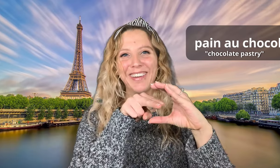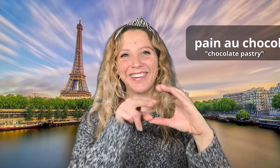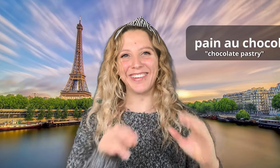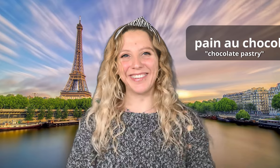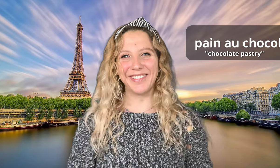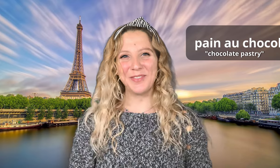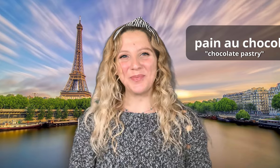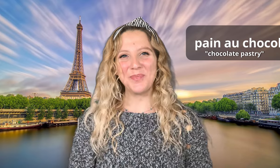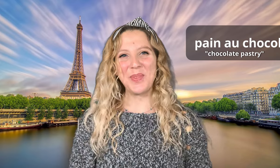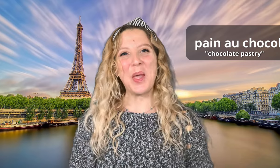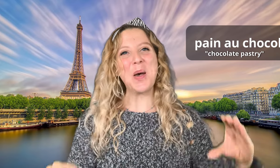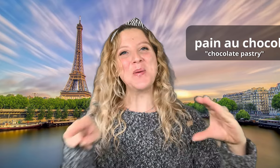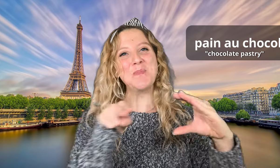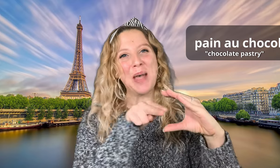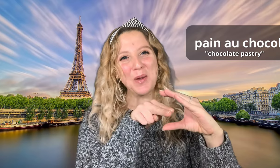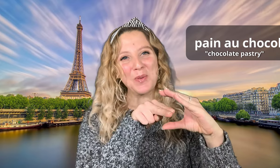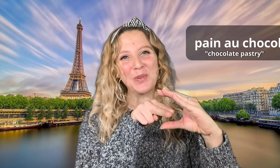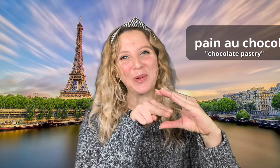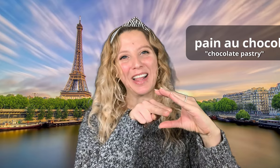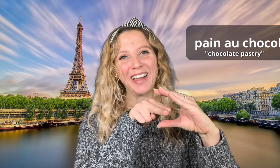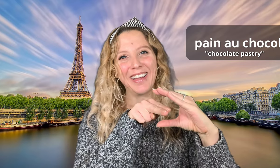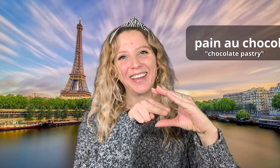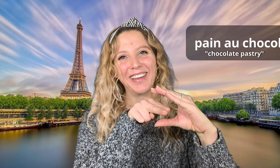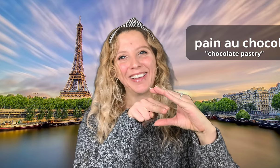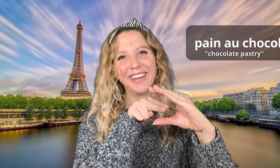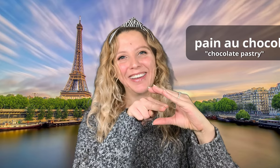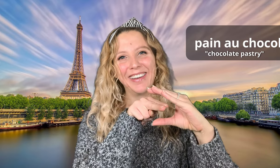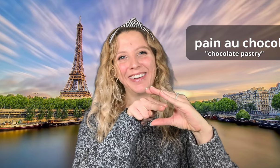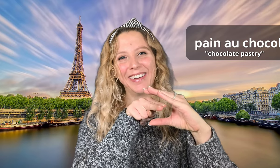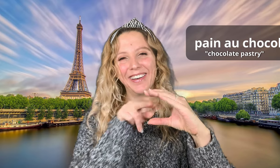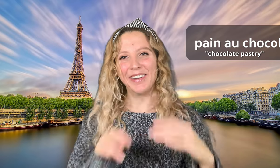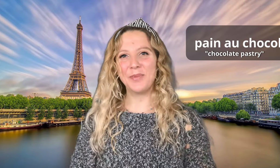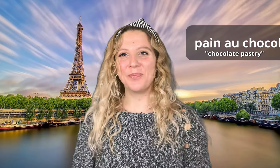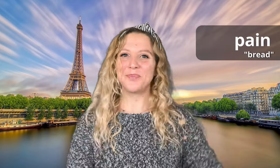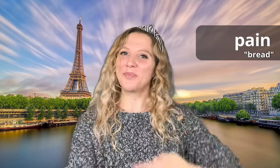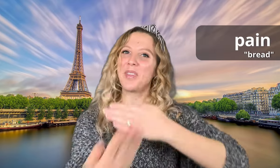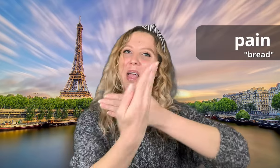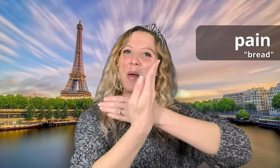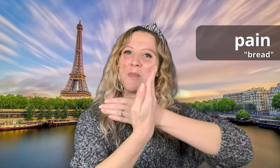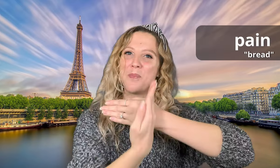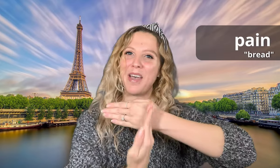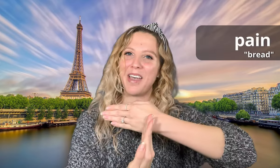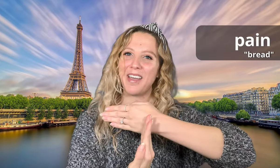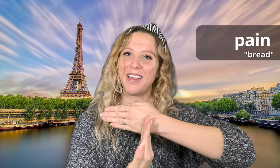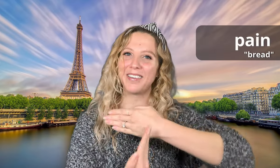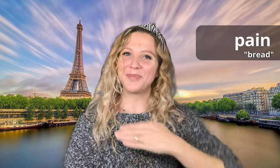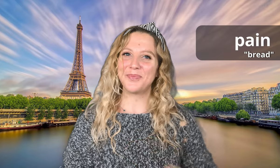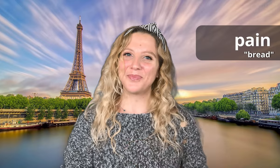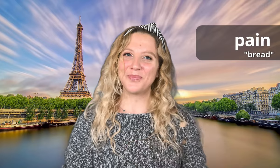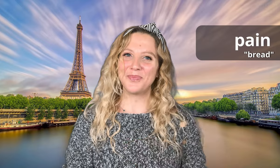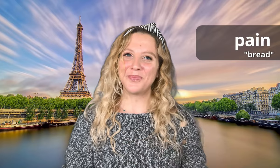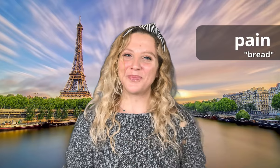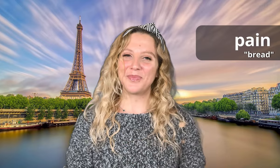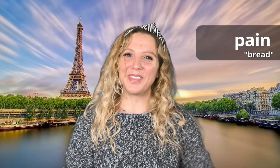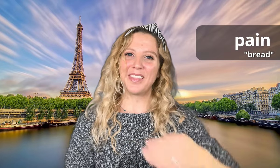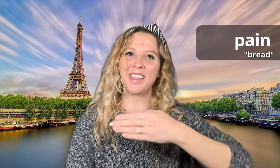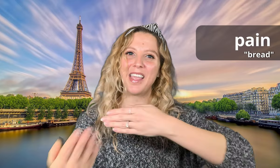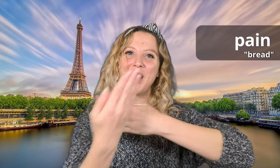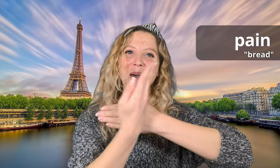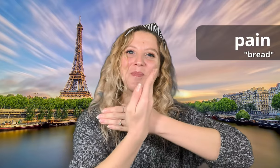Pain au chocolat Pain au chocolat